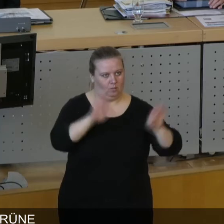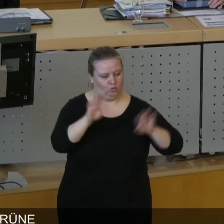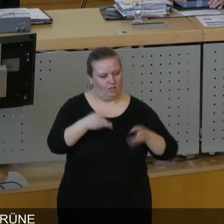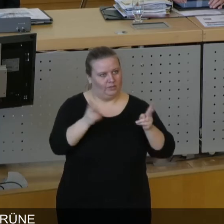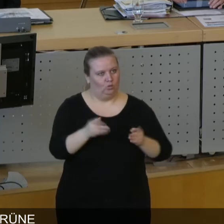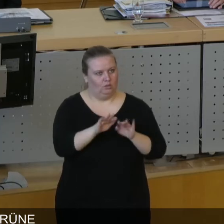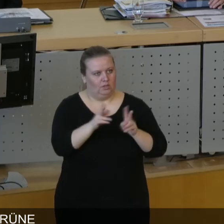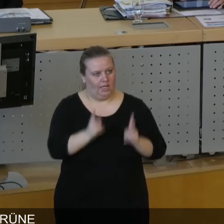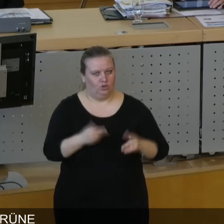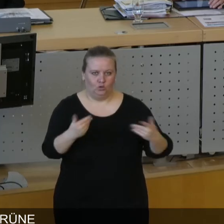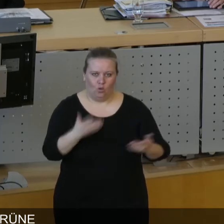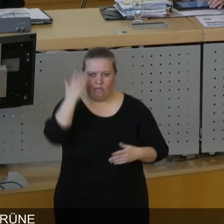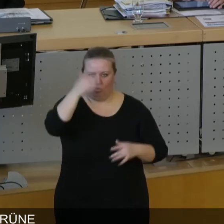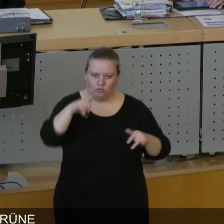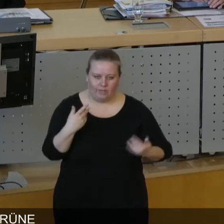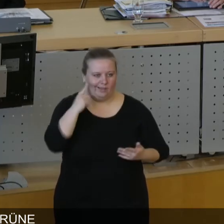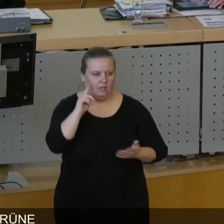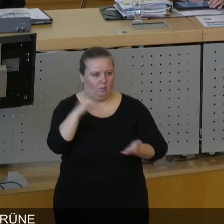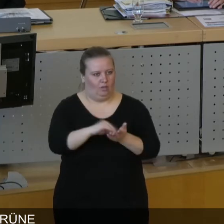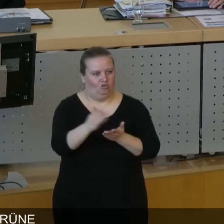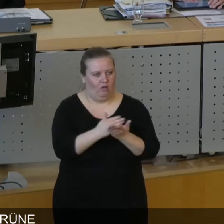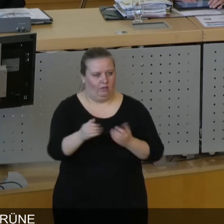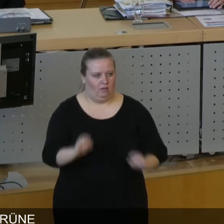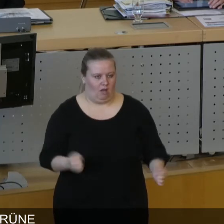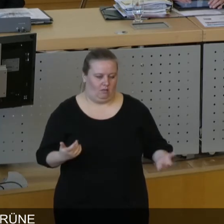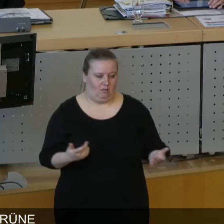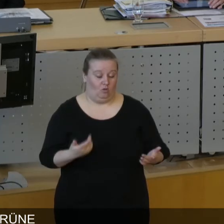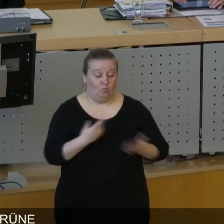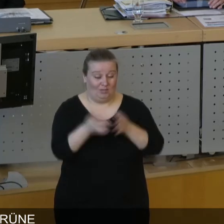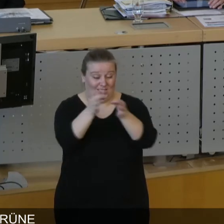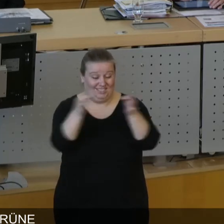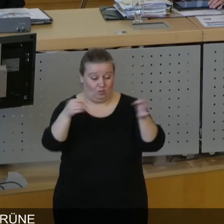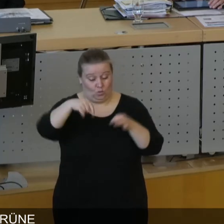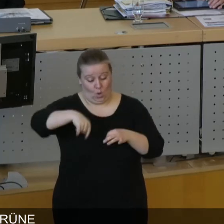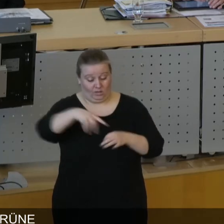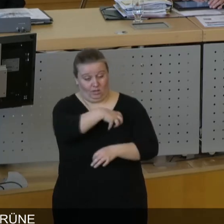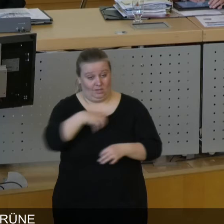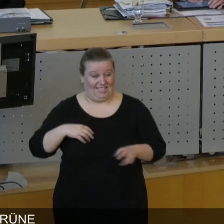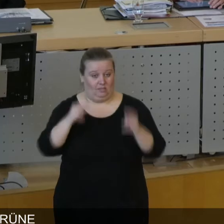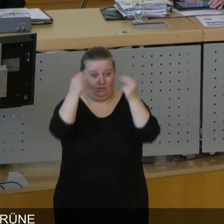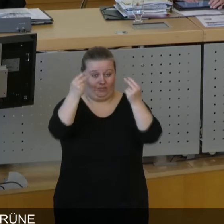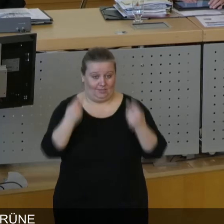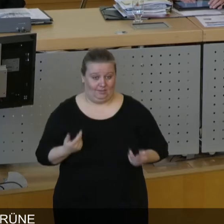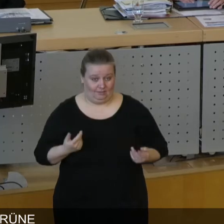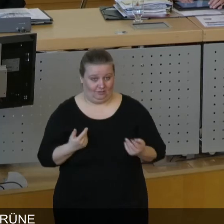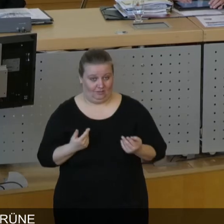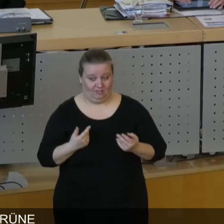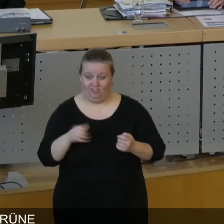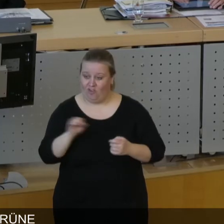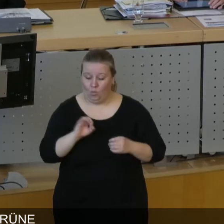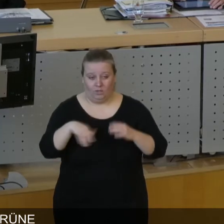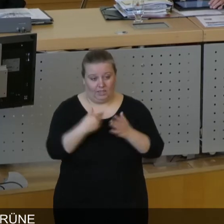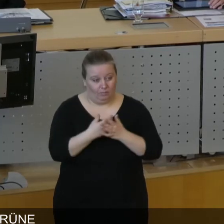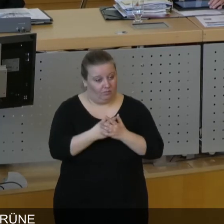grundrechtlichen Grundvorstellungen. Und ich sage auch, eine solche Satzung ist heute gerade in Dresden besonders notwendig. Denn es sind